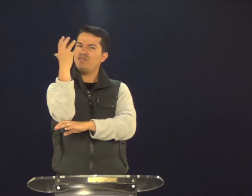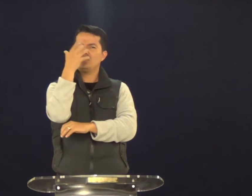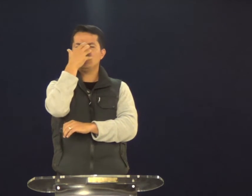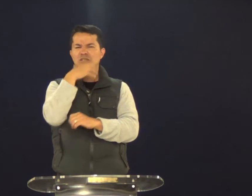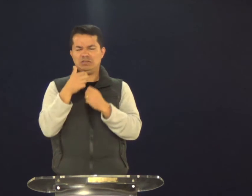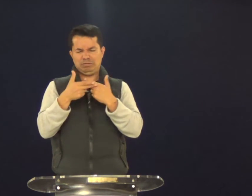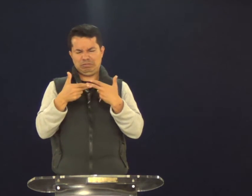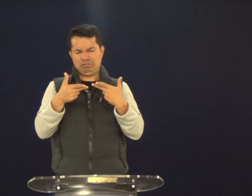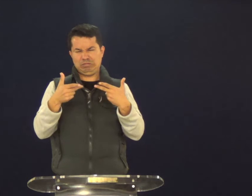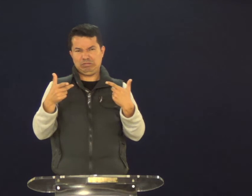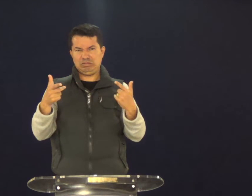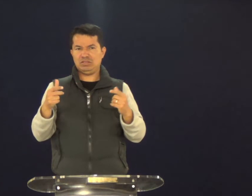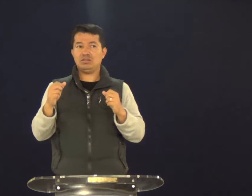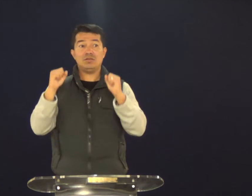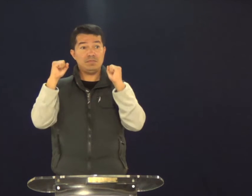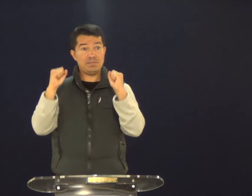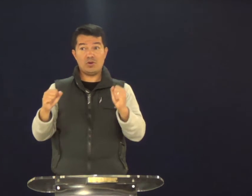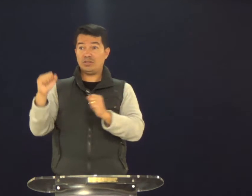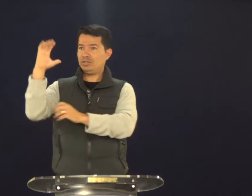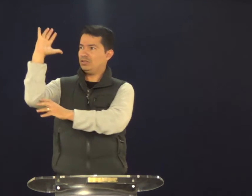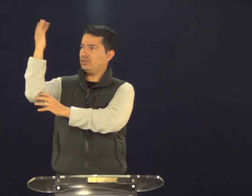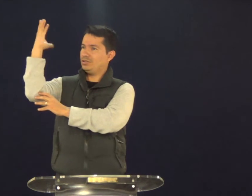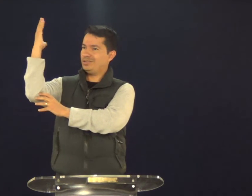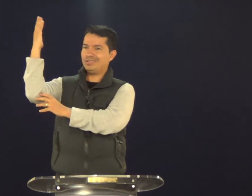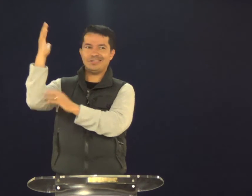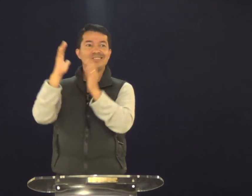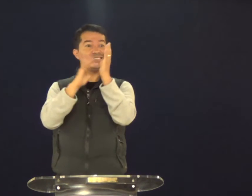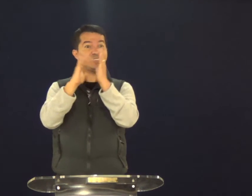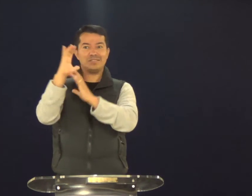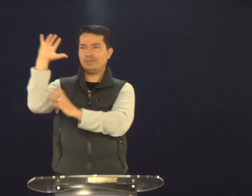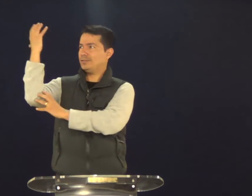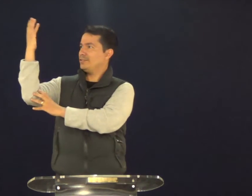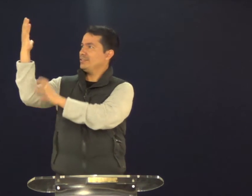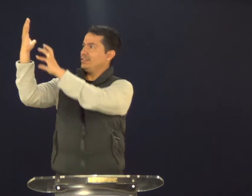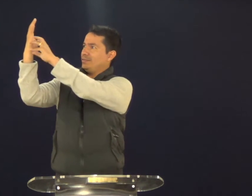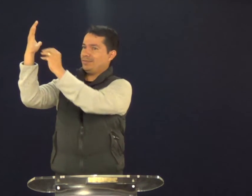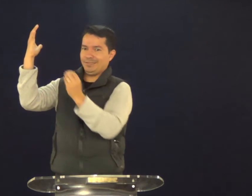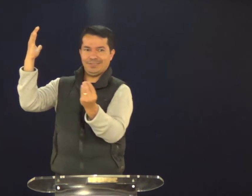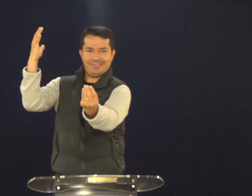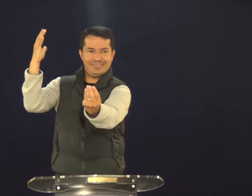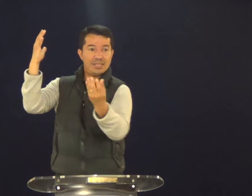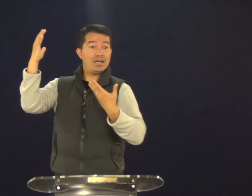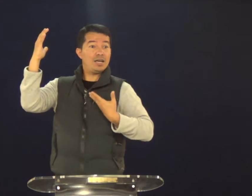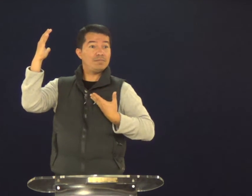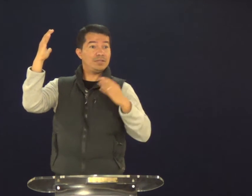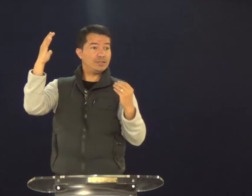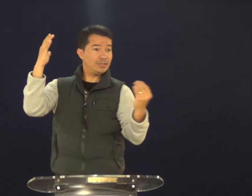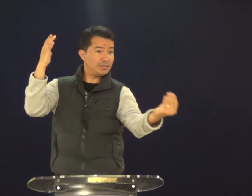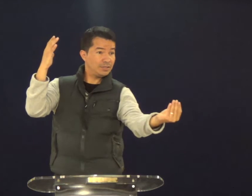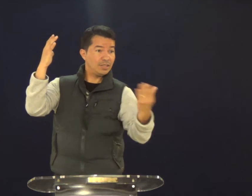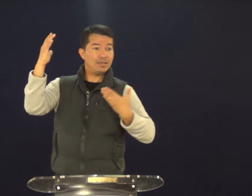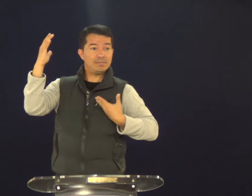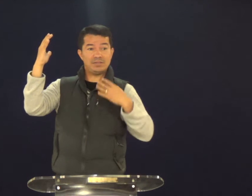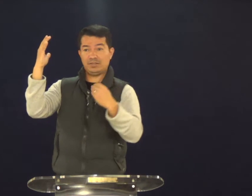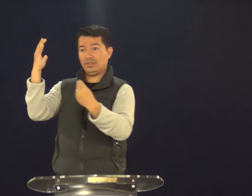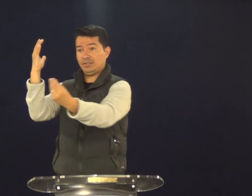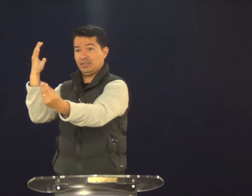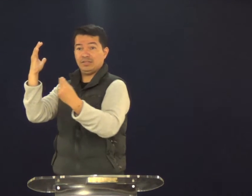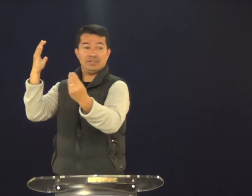claramente. Que a nossa árvore precisa estar cheia de fruto. Sim. E a gente pode compartilhar